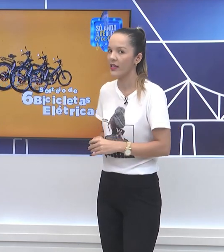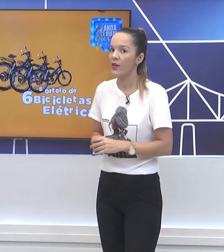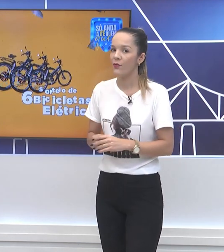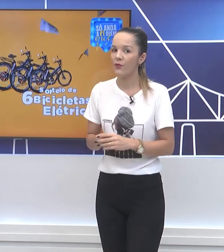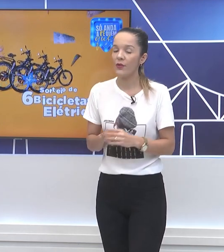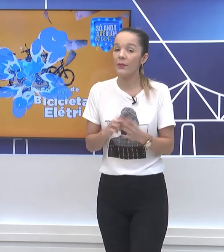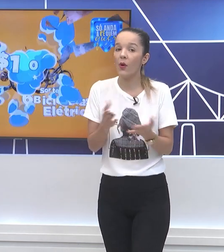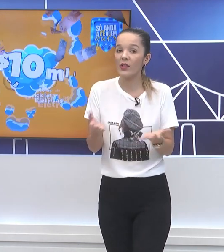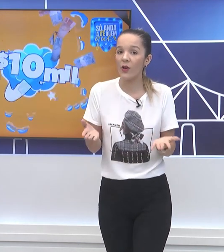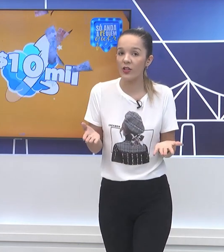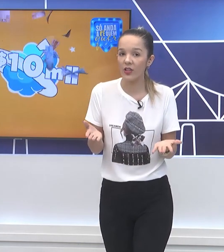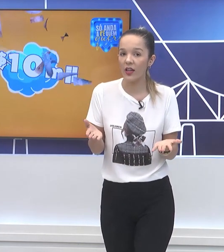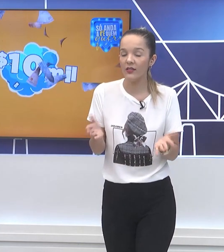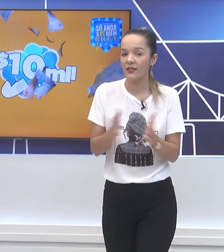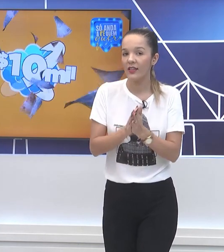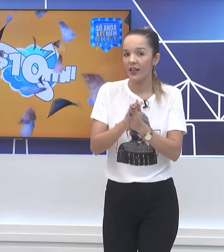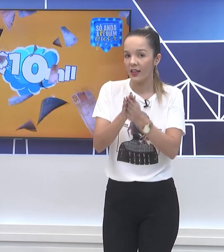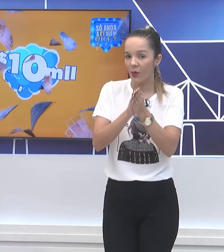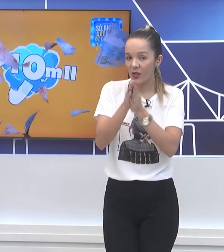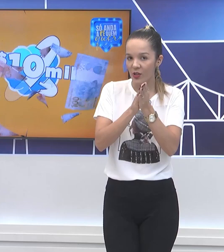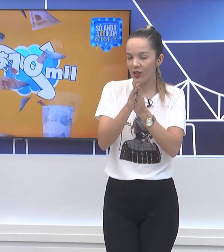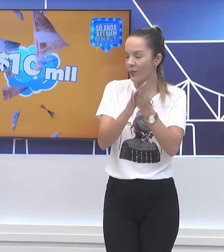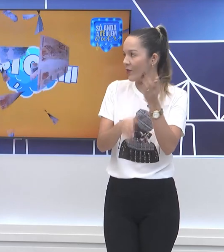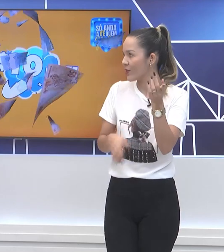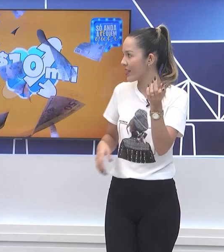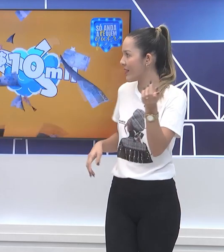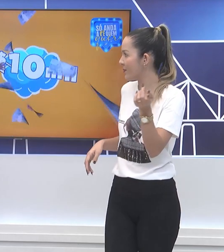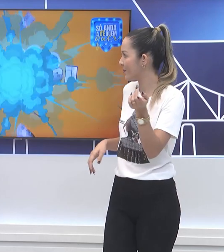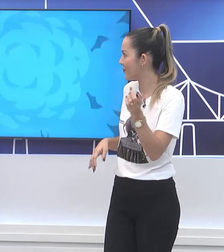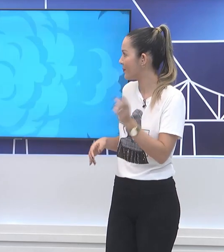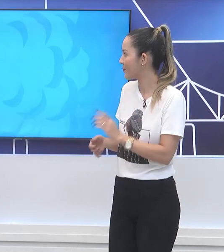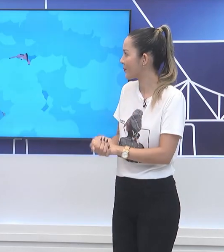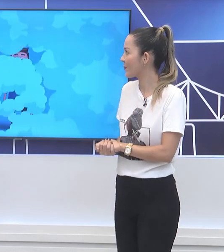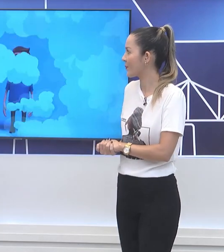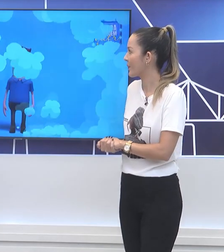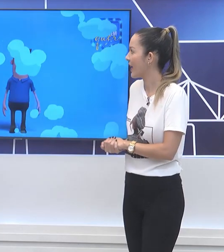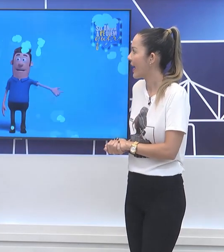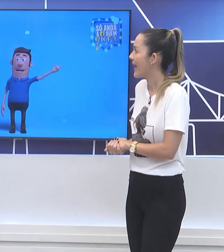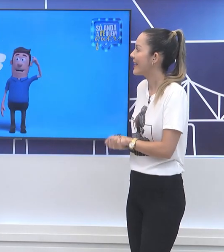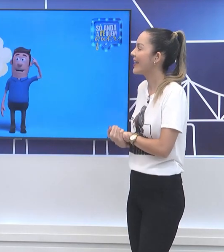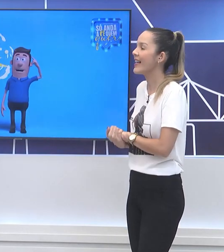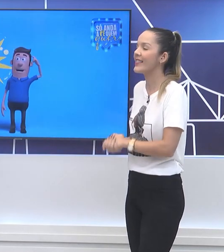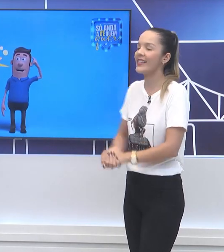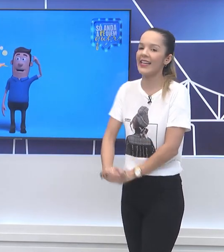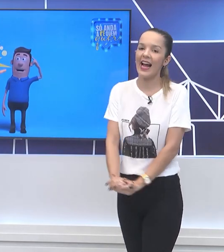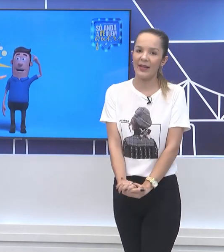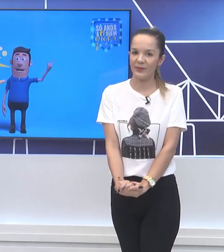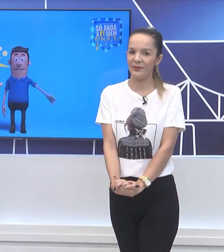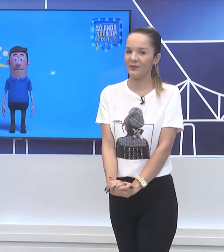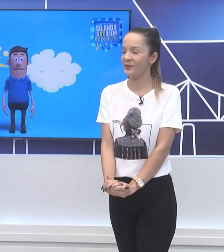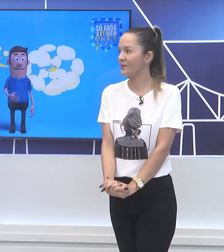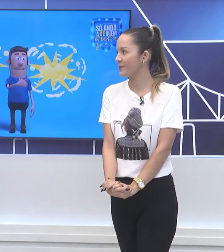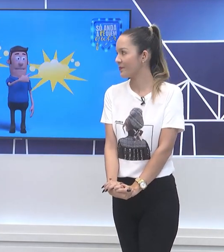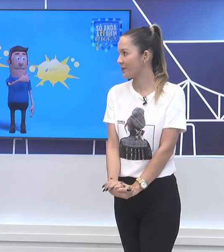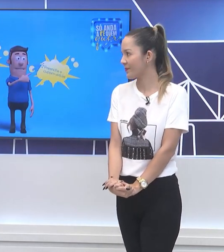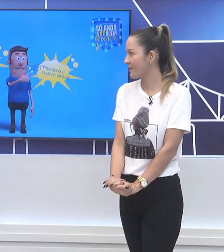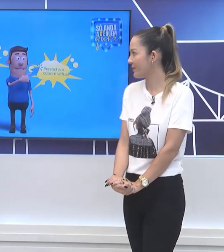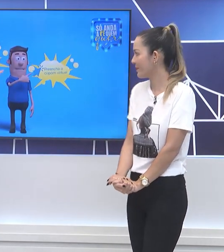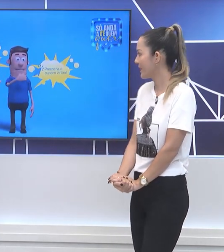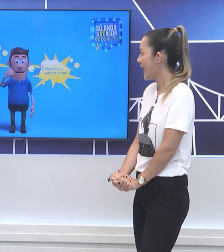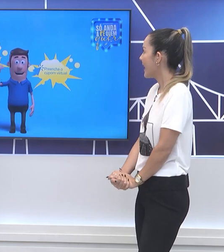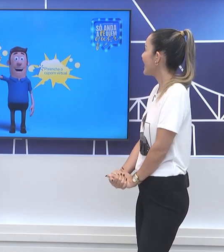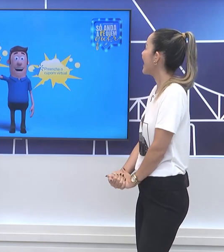então olha... E boa sorte, né? Boa sorte pra você. nosso computador. Quem será? Comece a processar.